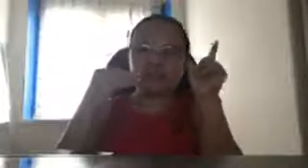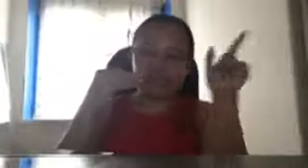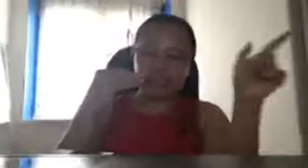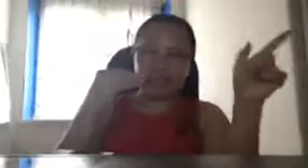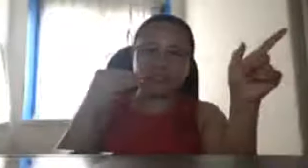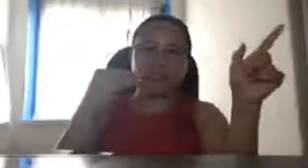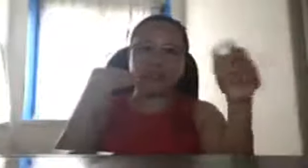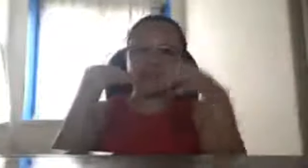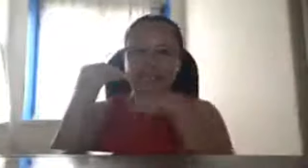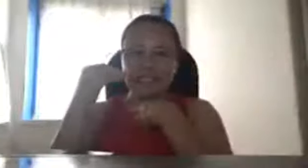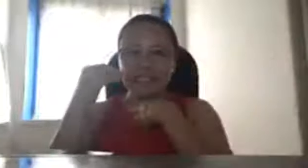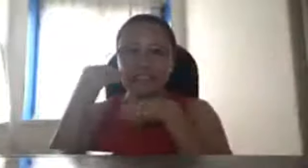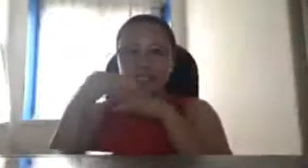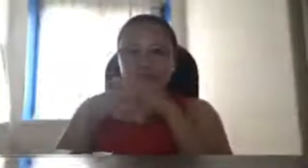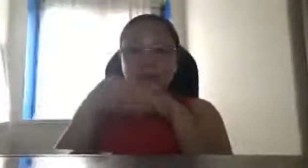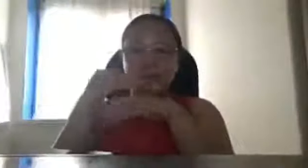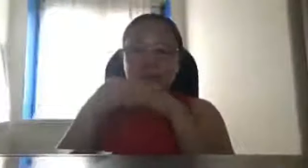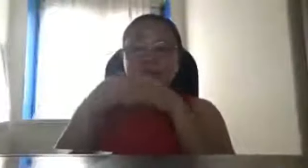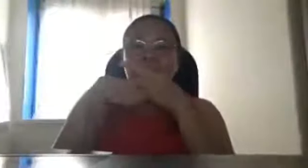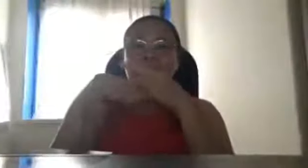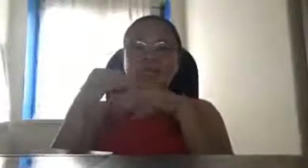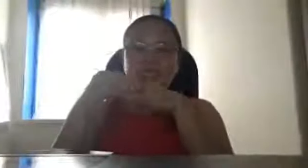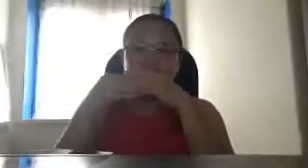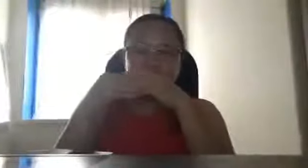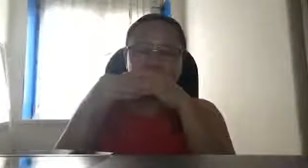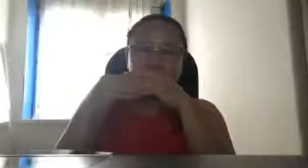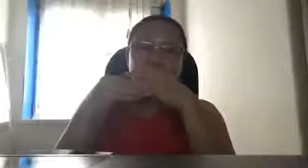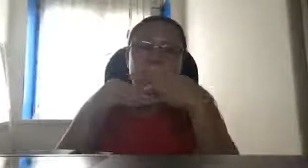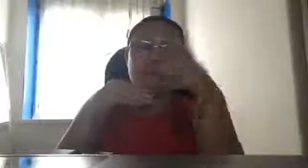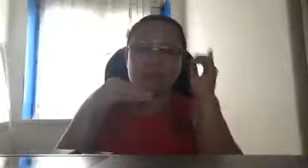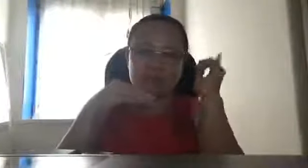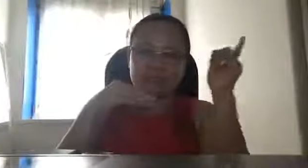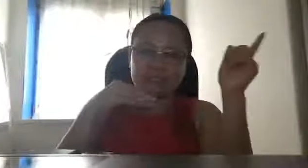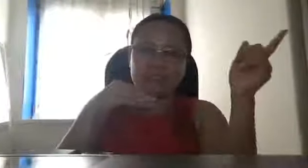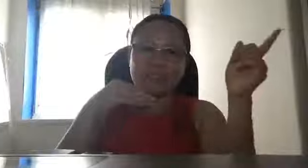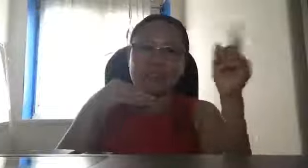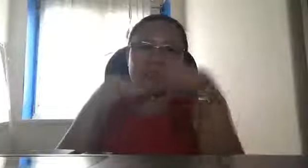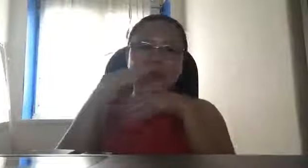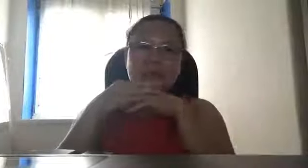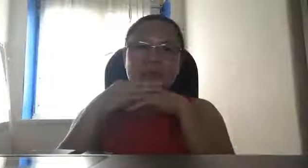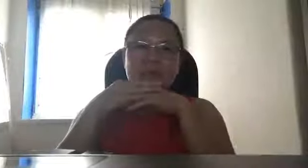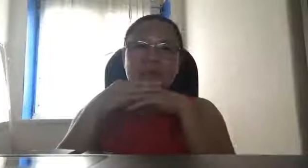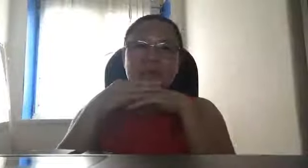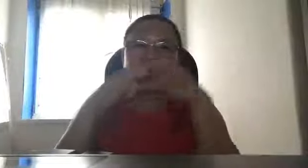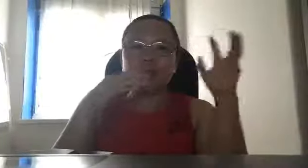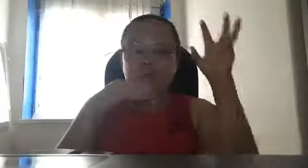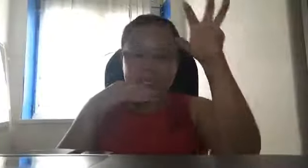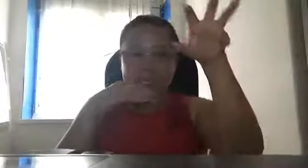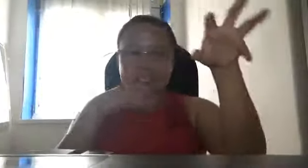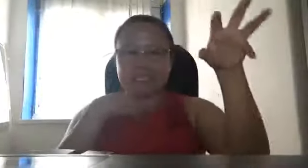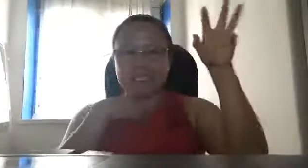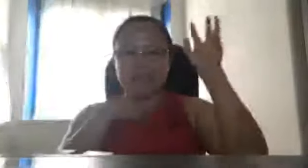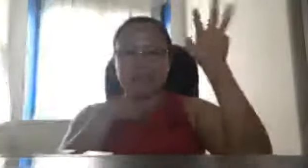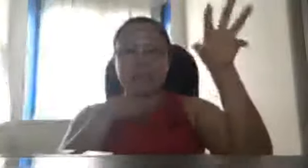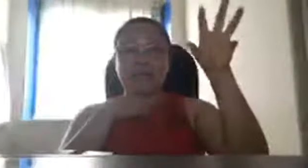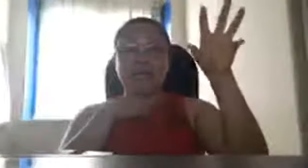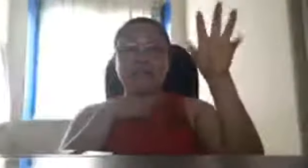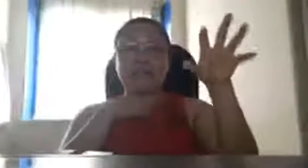research nila at research ko syempre iba rin yung research ko iba yung research nila pero pagdating sa mga radar